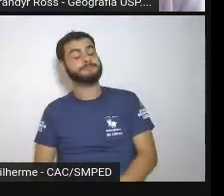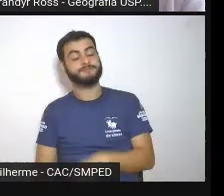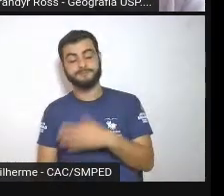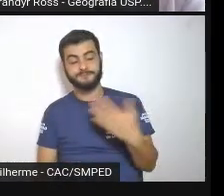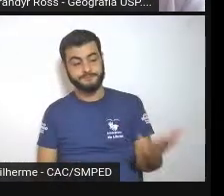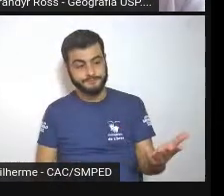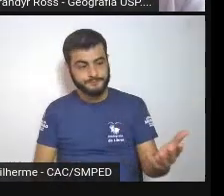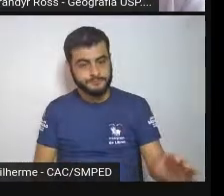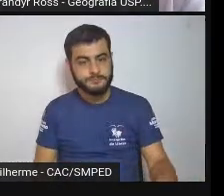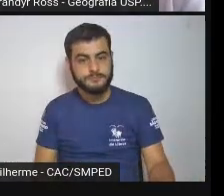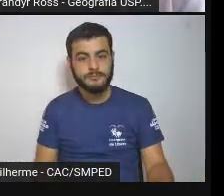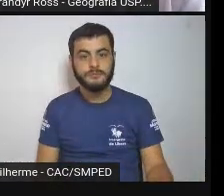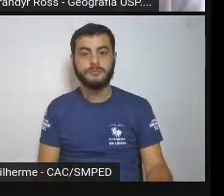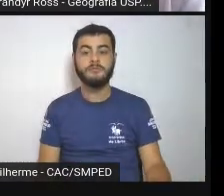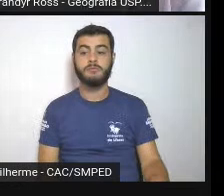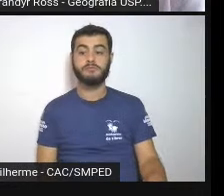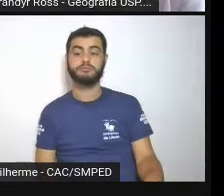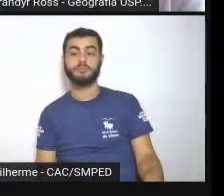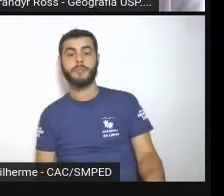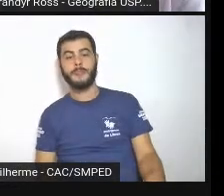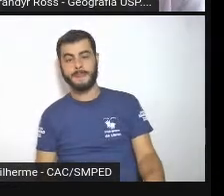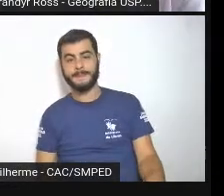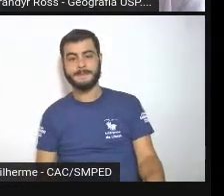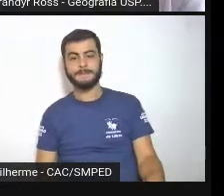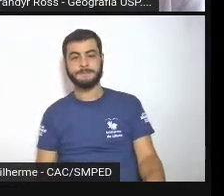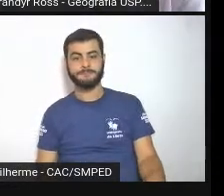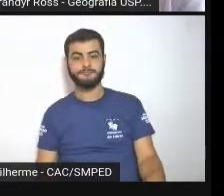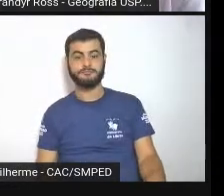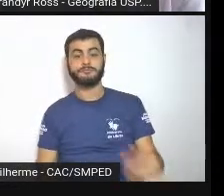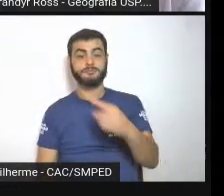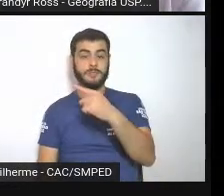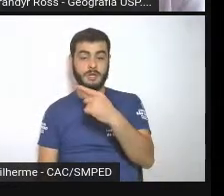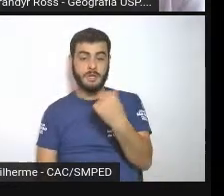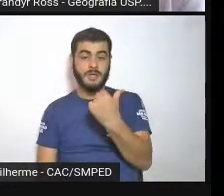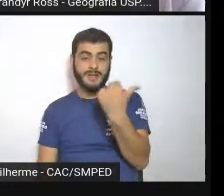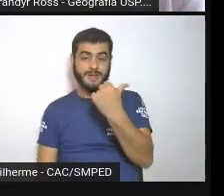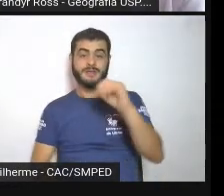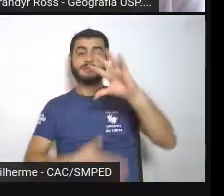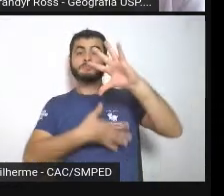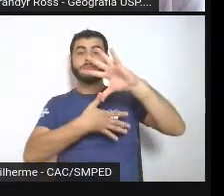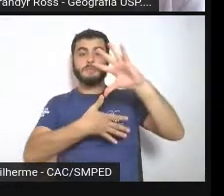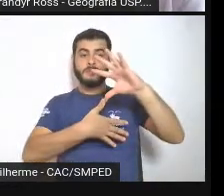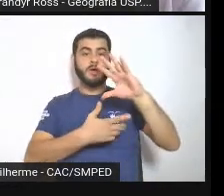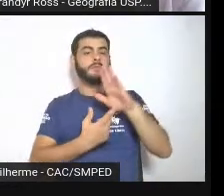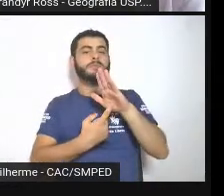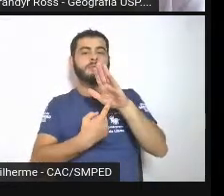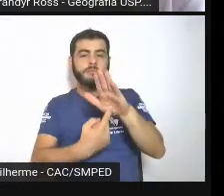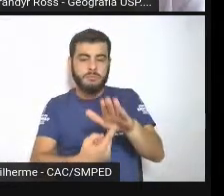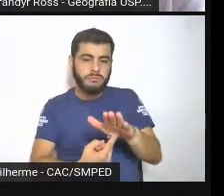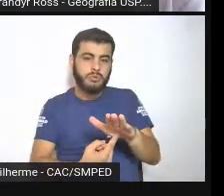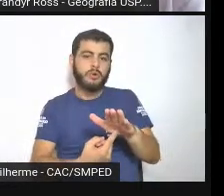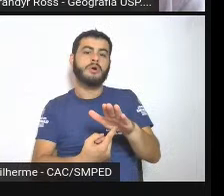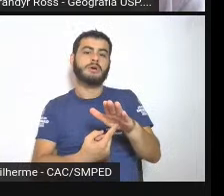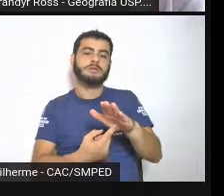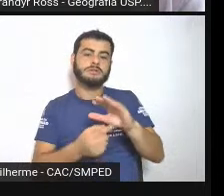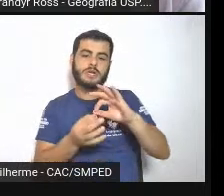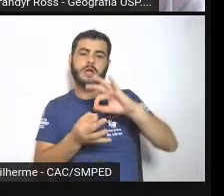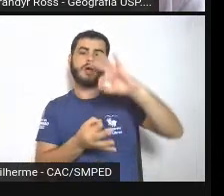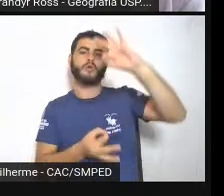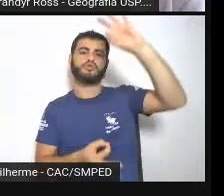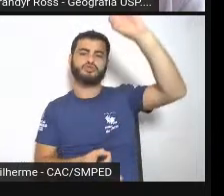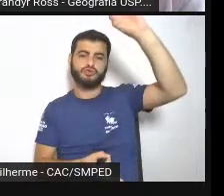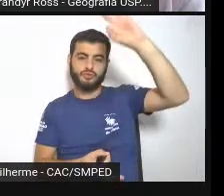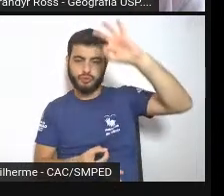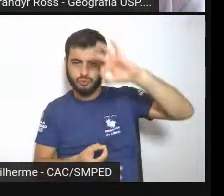aqui o mapa mostrando as altitudes, então veja, o Pico do Geraglá é um desses daqui, veja a